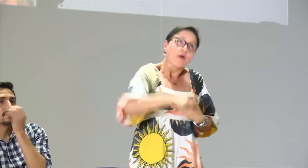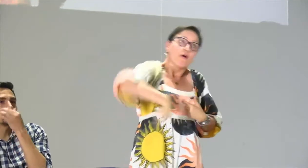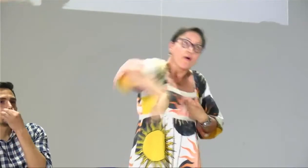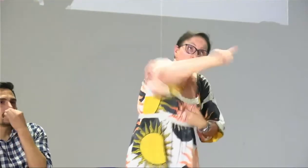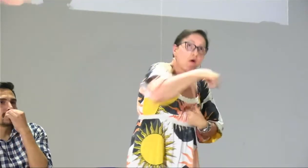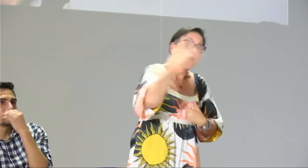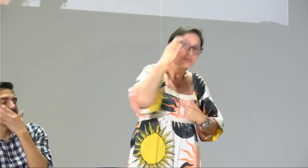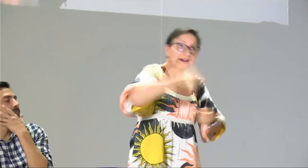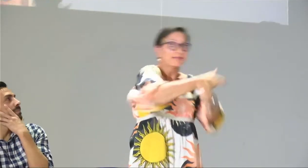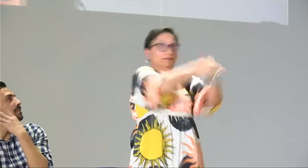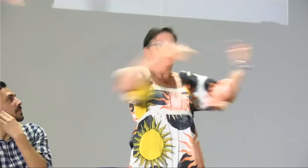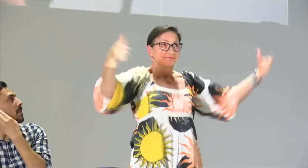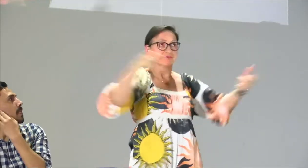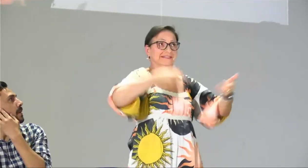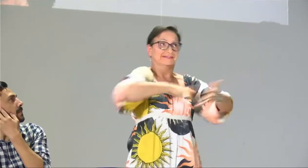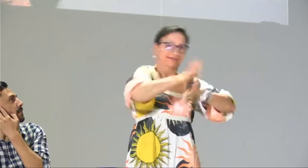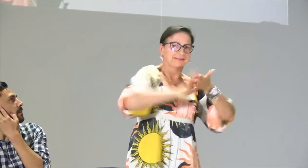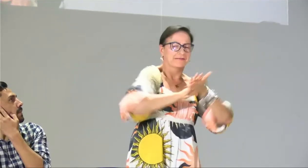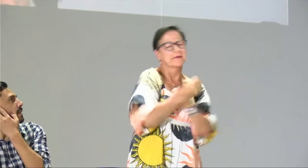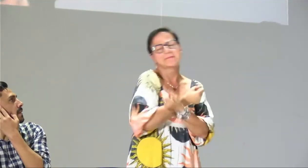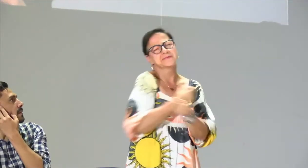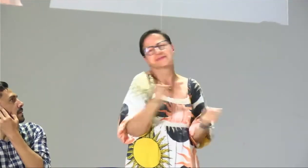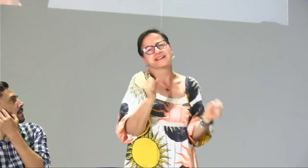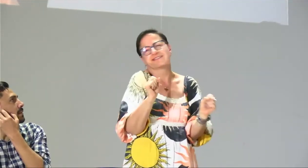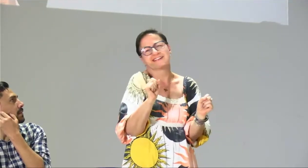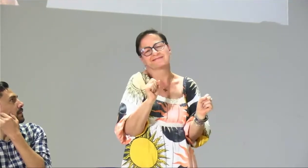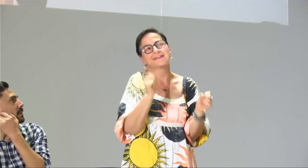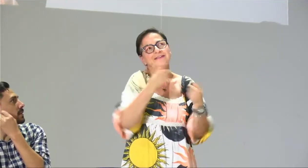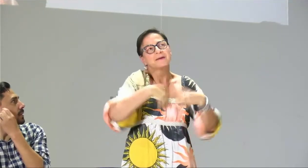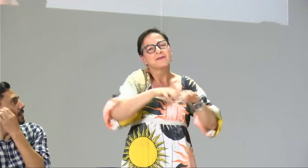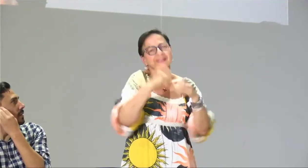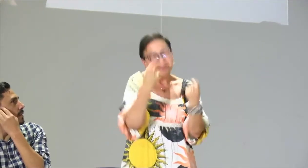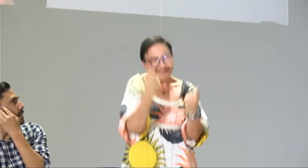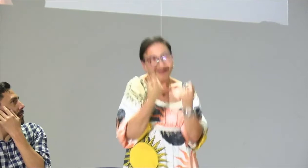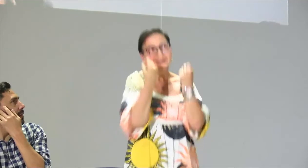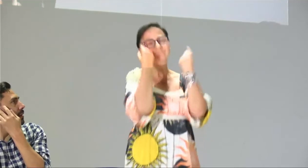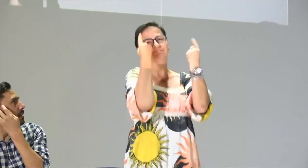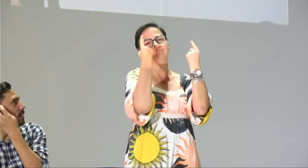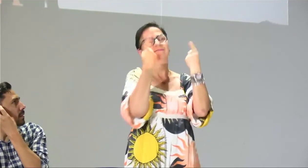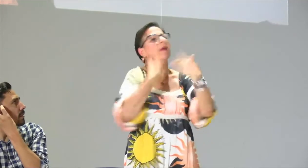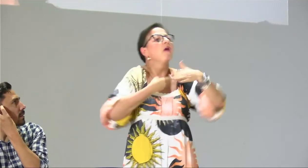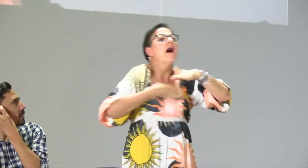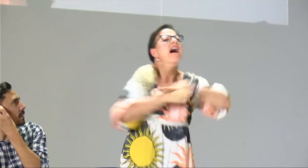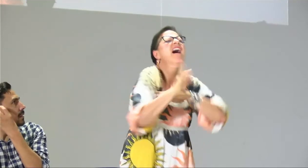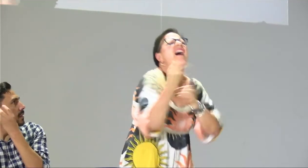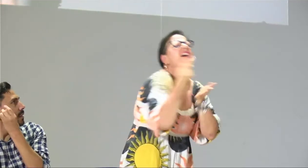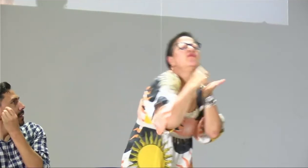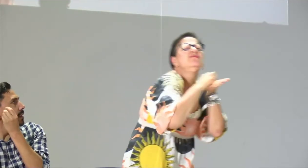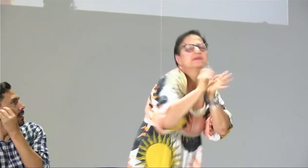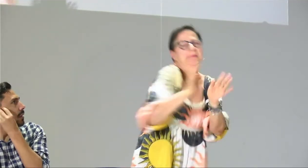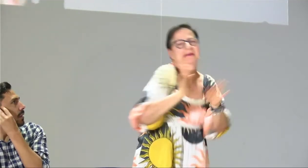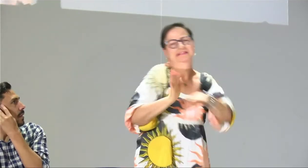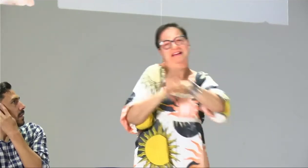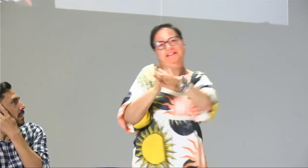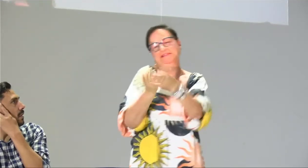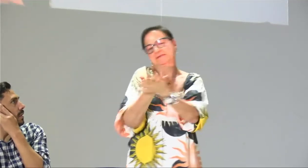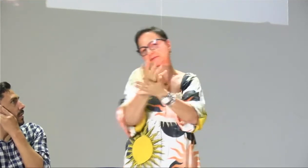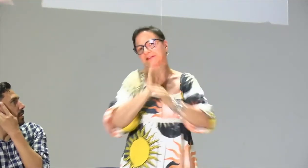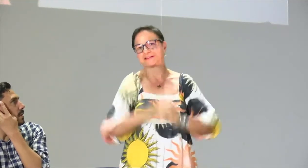mayoría hablan español y pues debemos entender ese contexto o sea es solamente esta sugerencia que